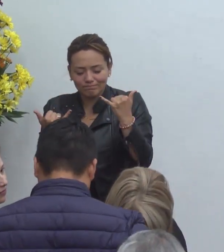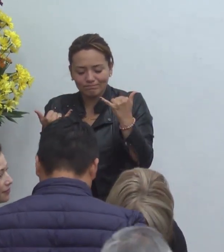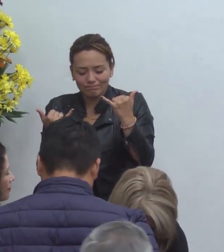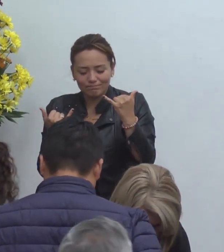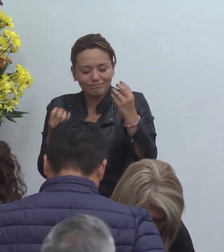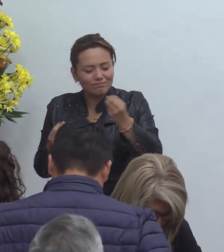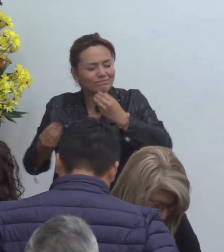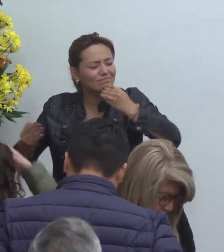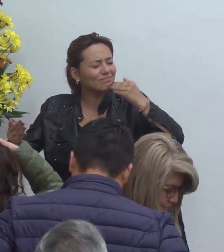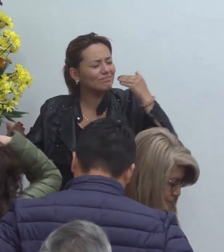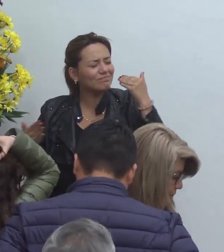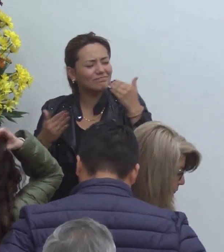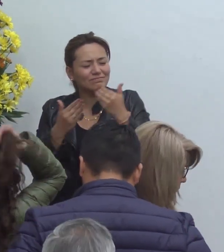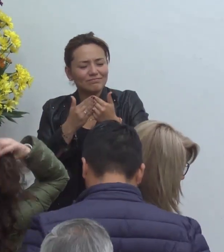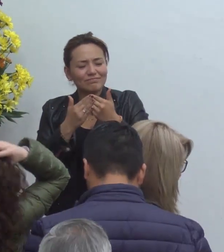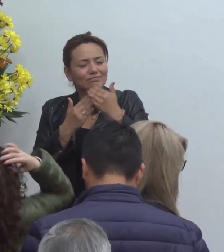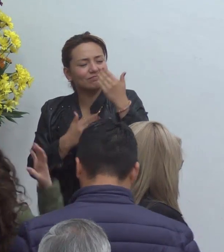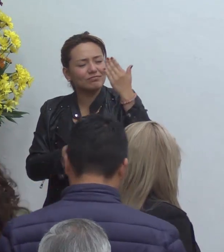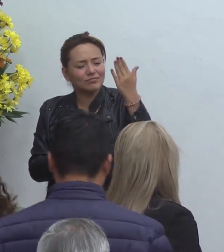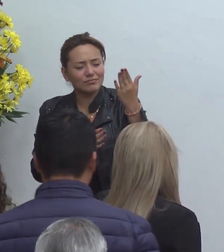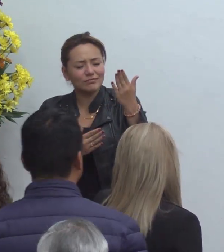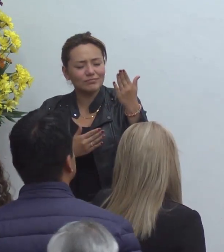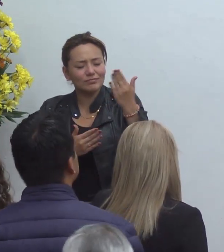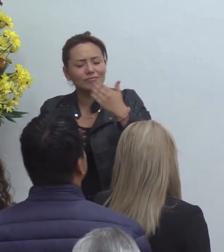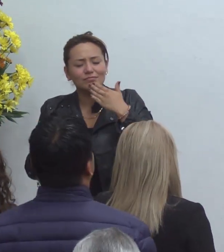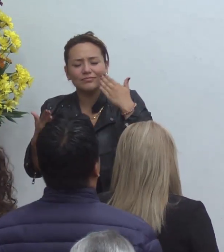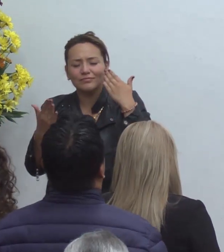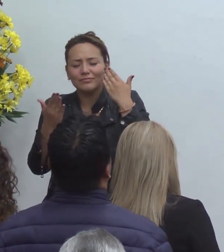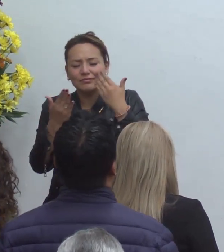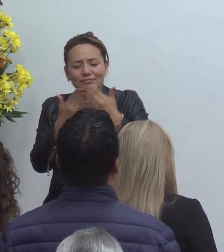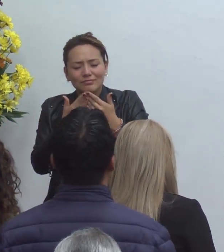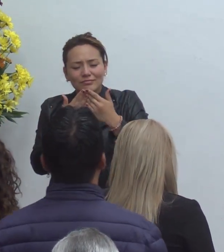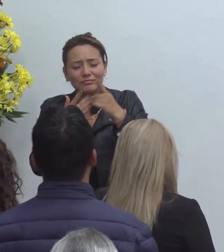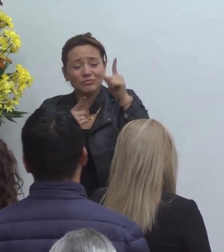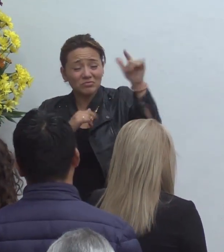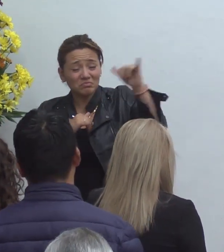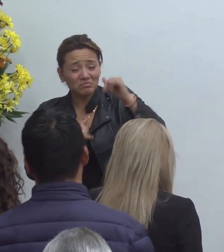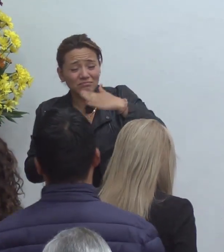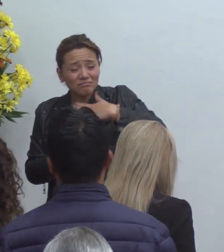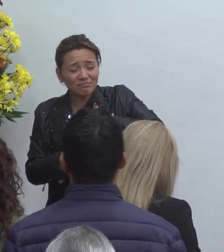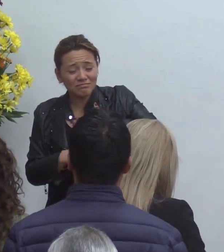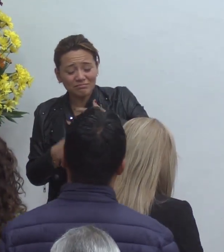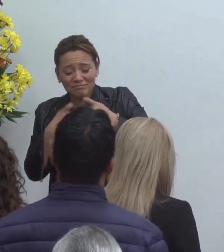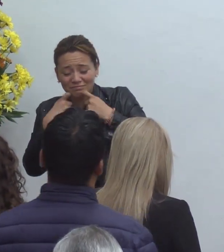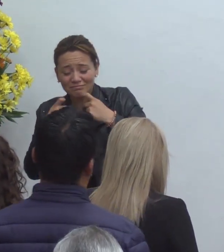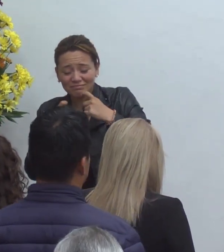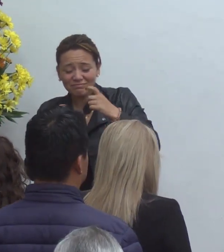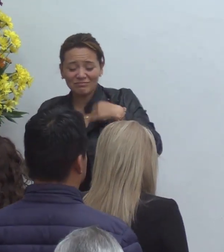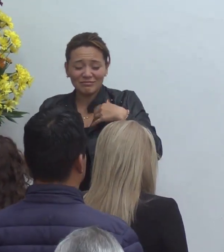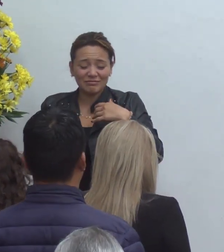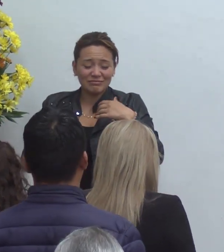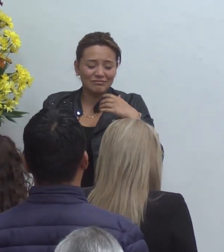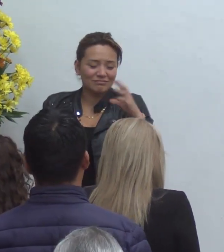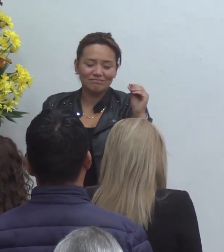agradecidos contigo gracias que tú no eres como nosotros gracias señor gracias gracias